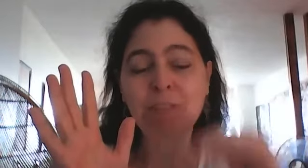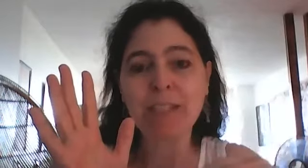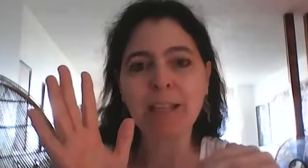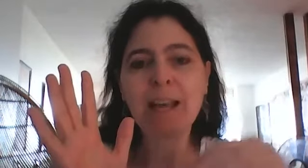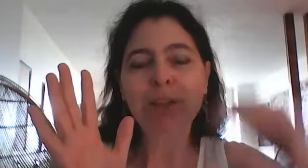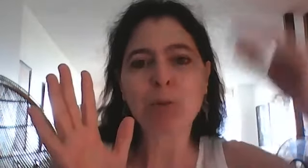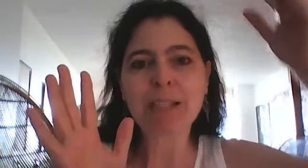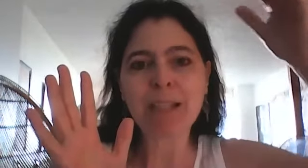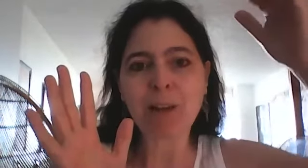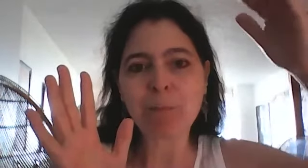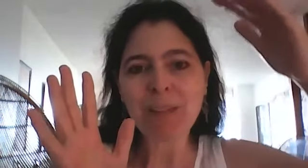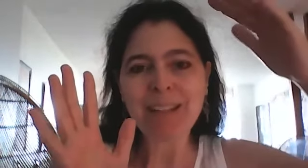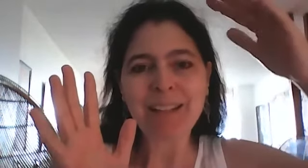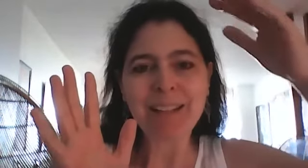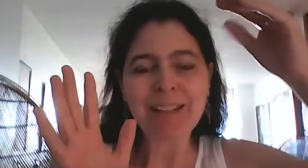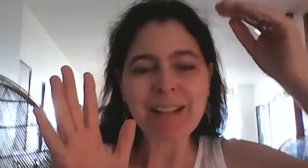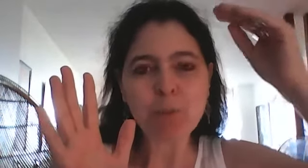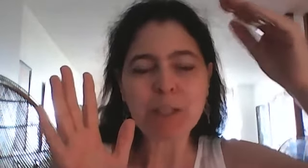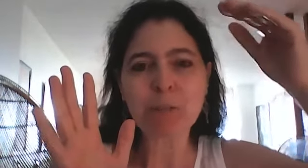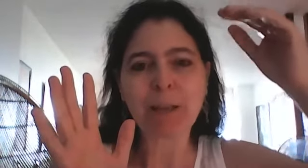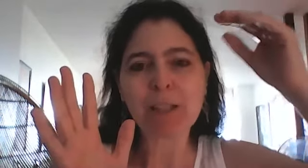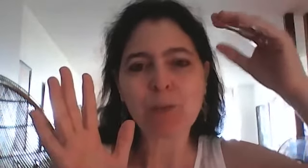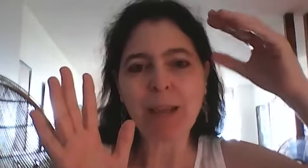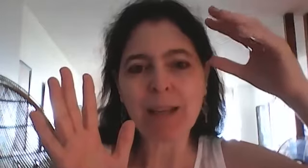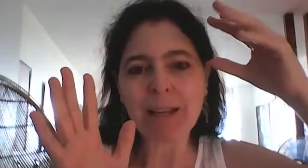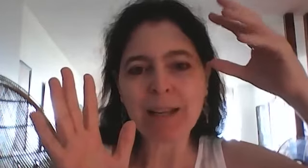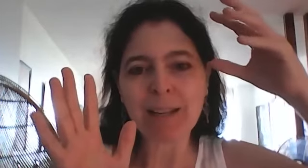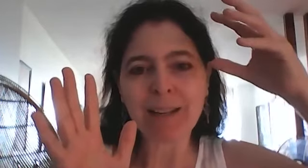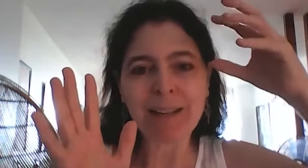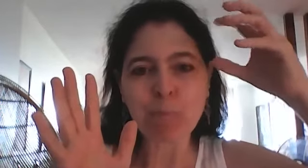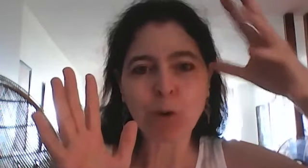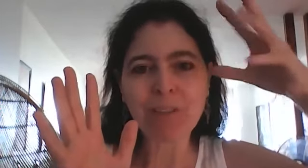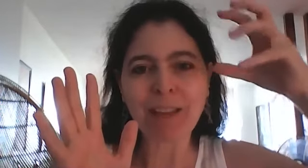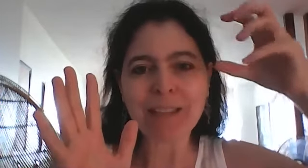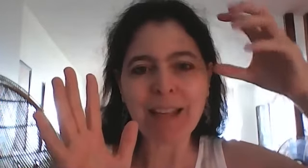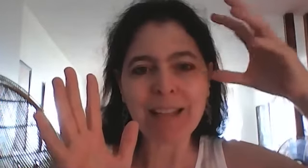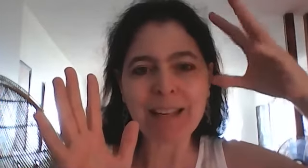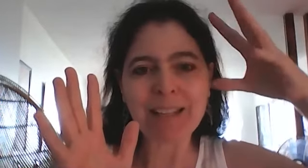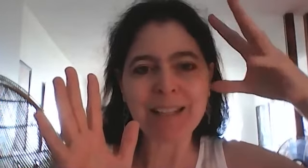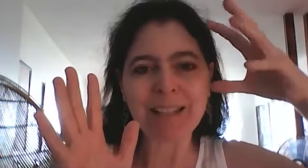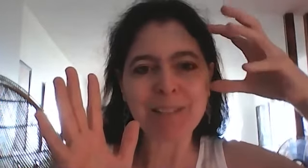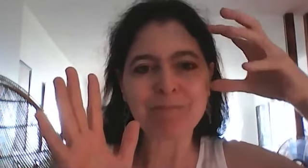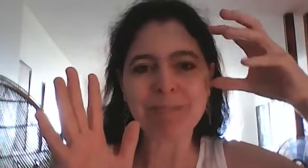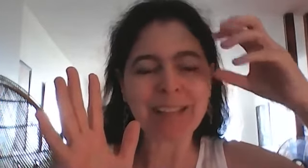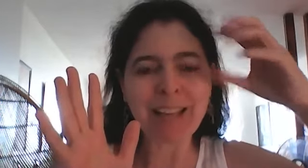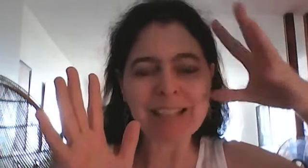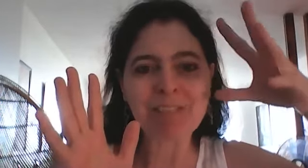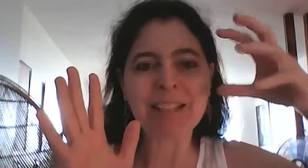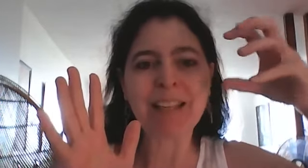physique donc c'est l'intuition spirituelle l'amour universel la créativité